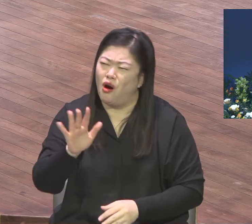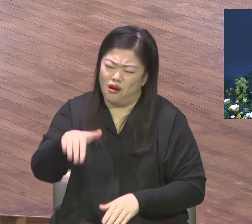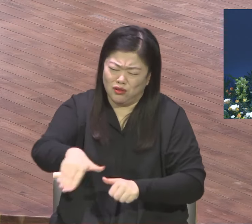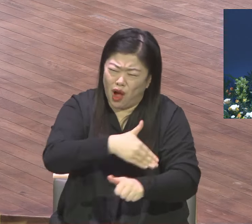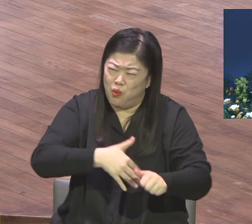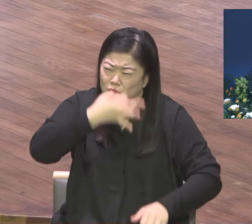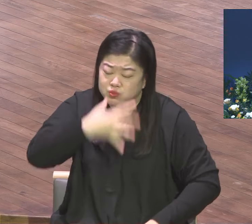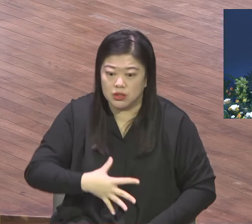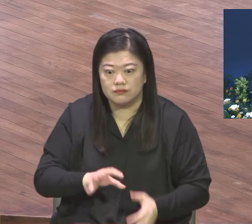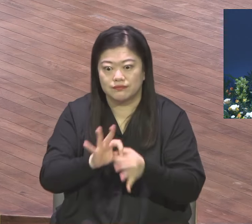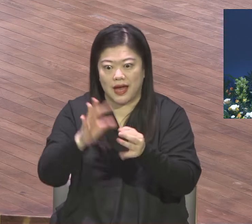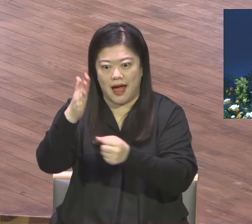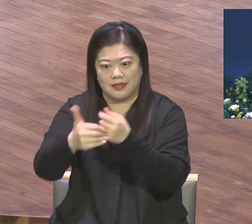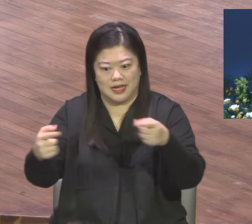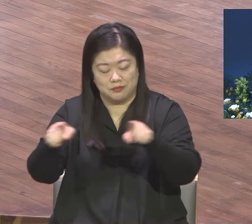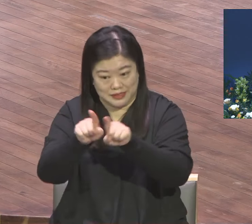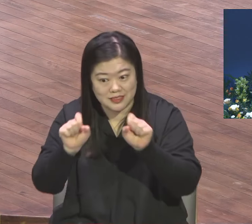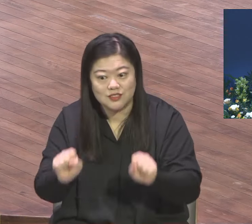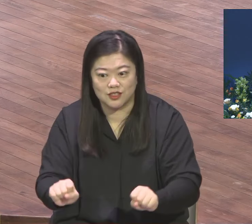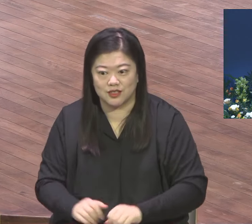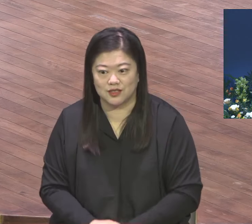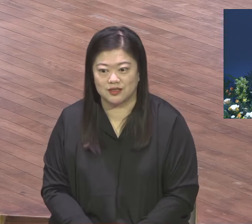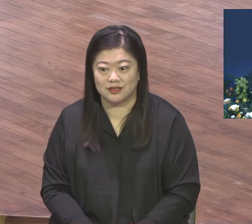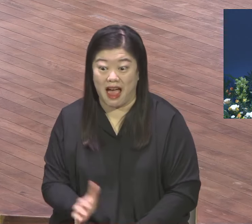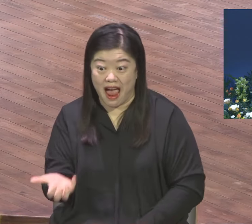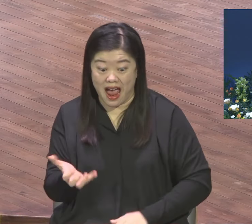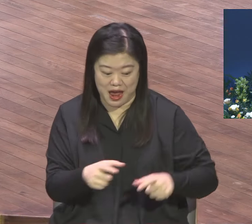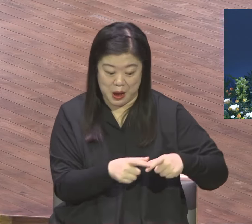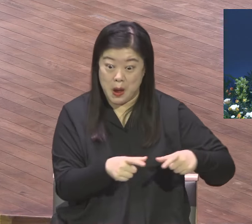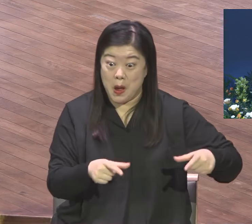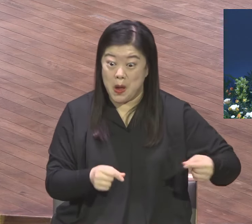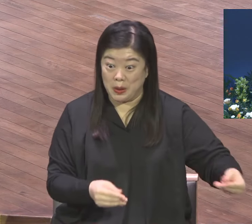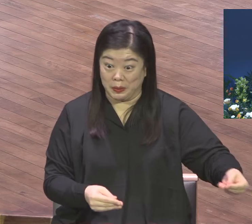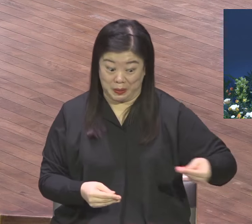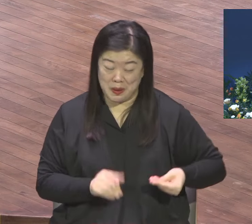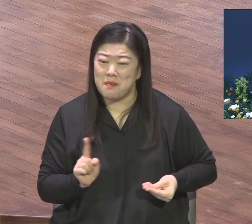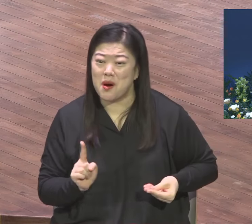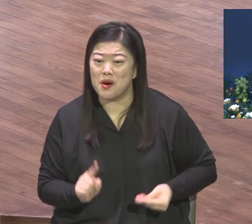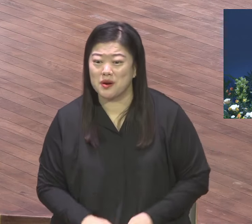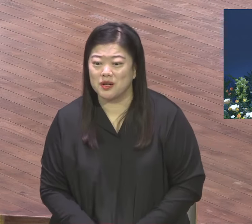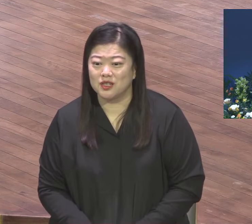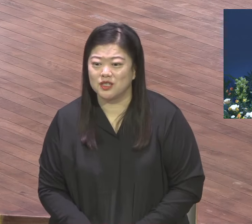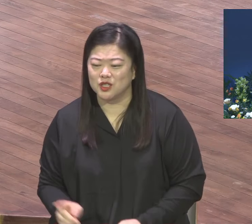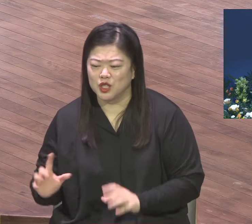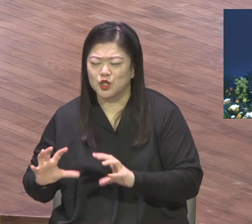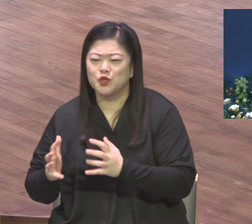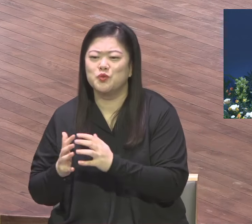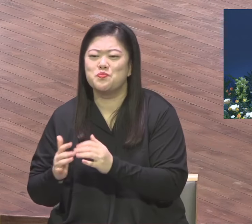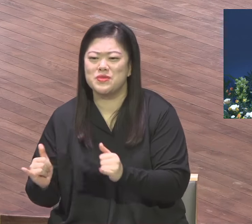오늘 보니까 우리 국민의힘 우리 강서울 김성태